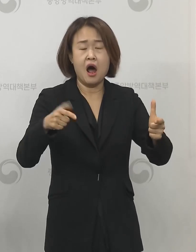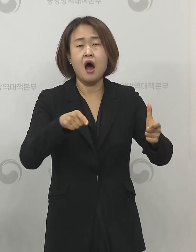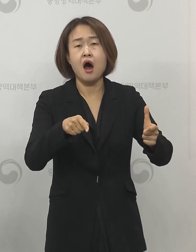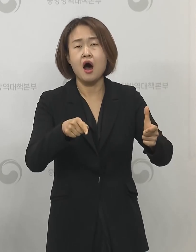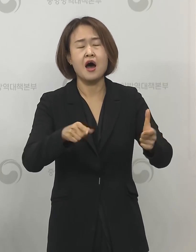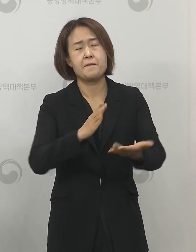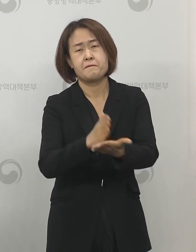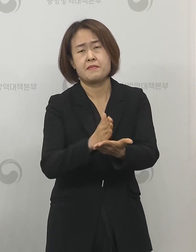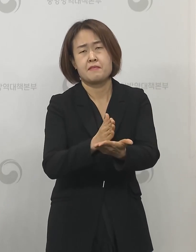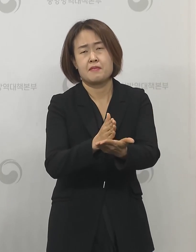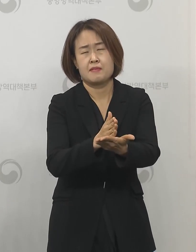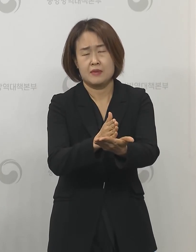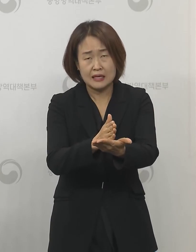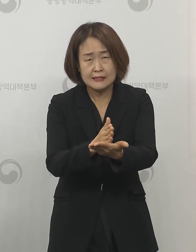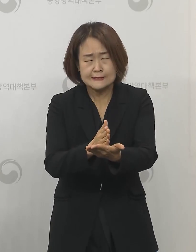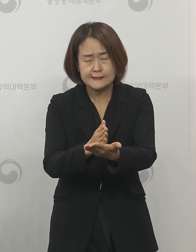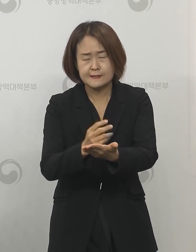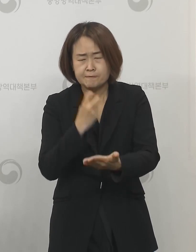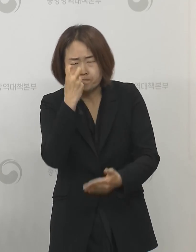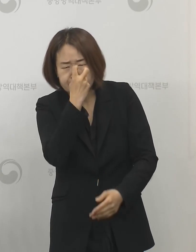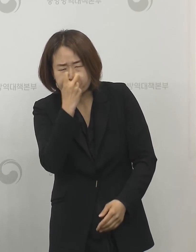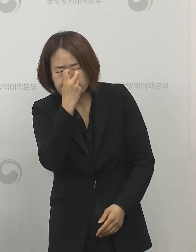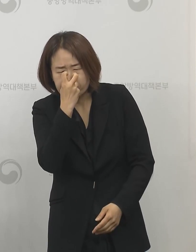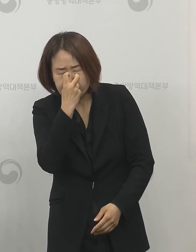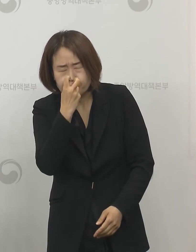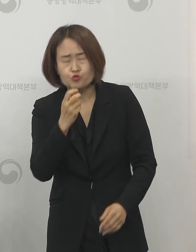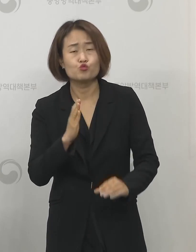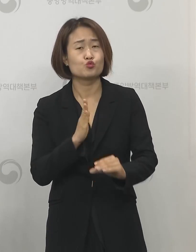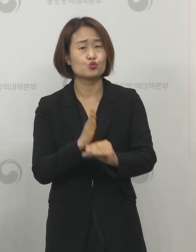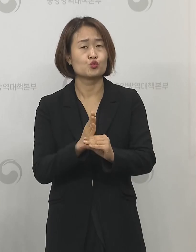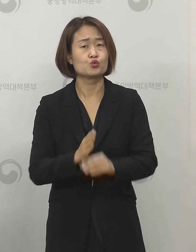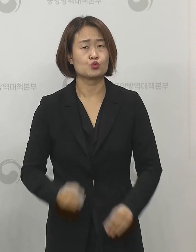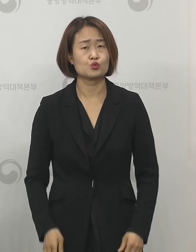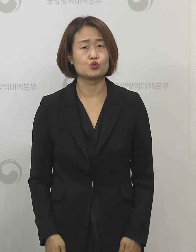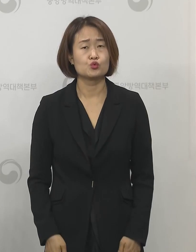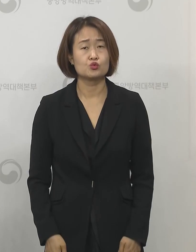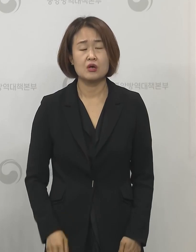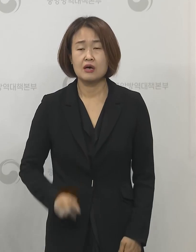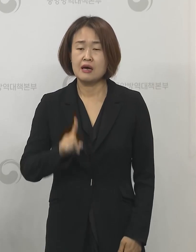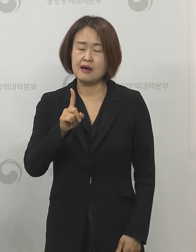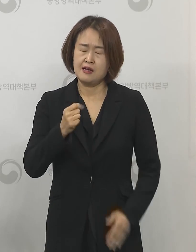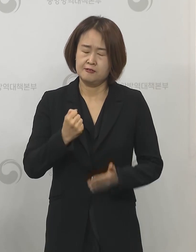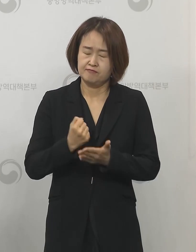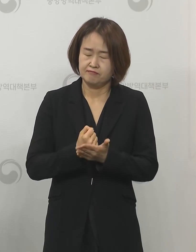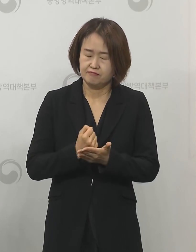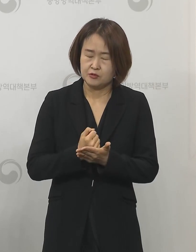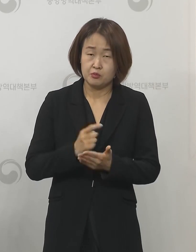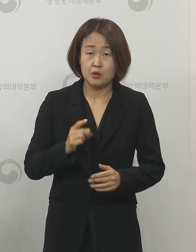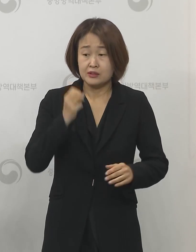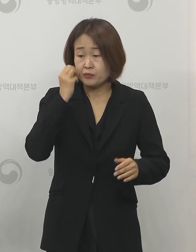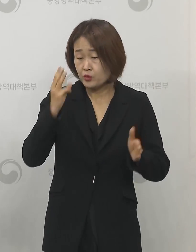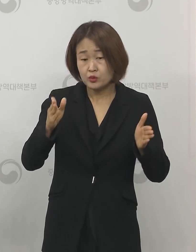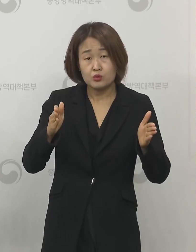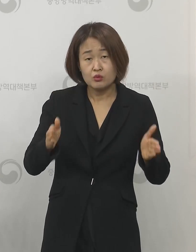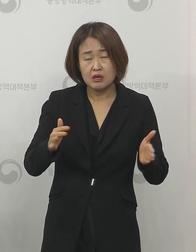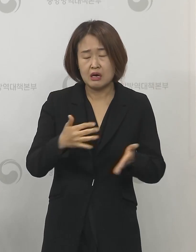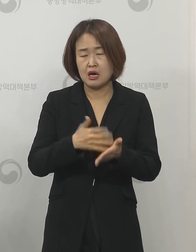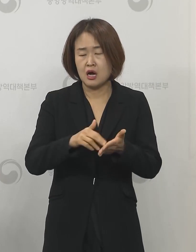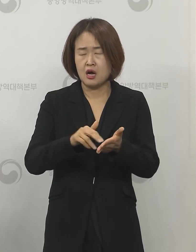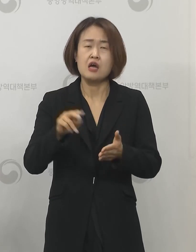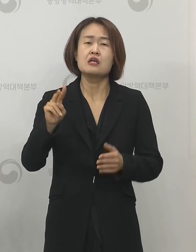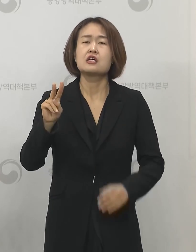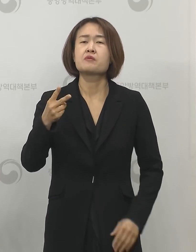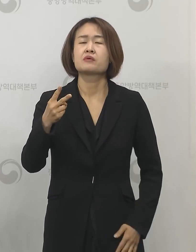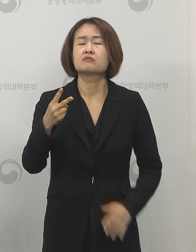것을 억제하고 있는 상황입니다 무엇보다도 가장 안타까운 것은 지난 세 달 동안에 200명